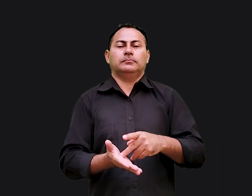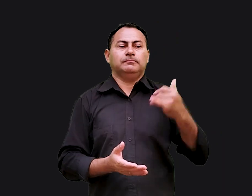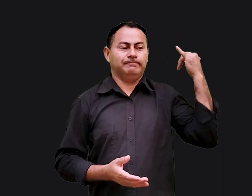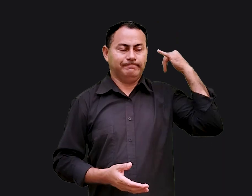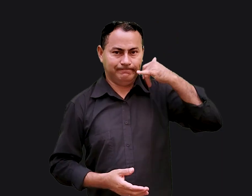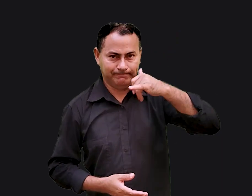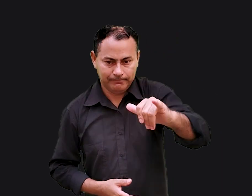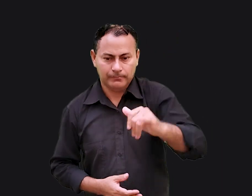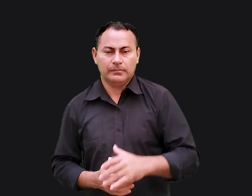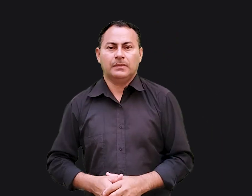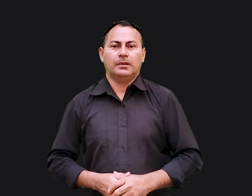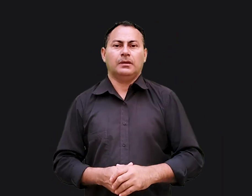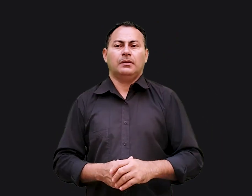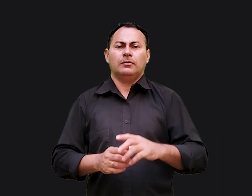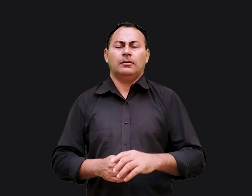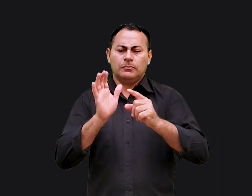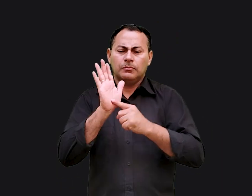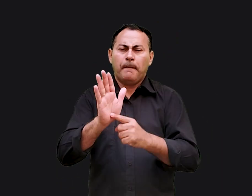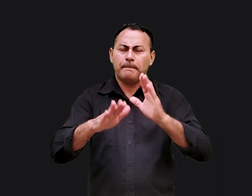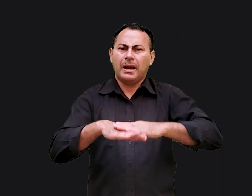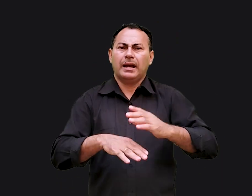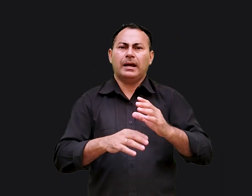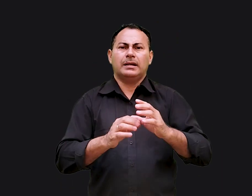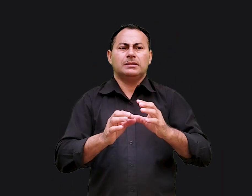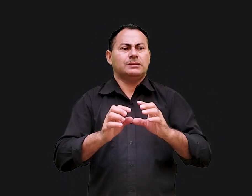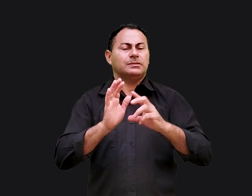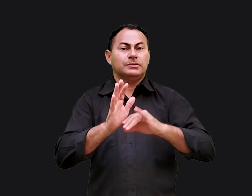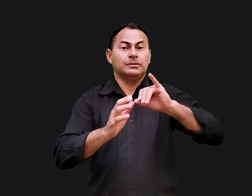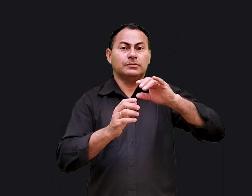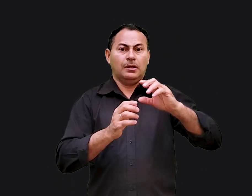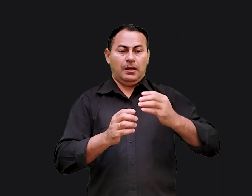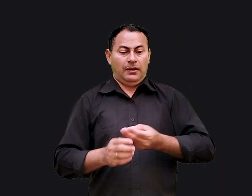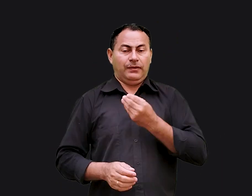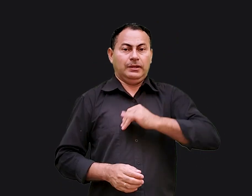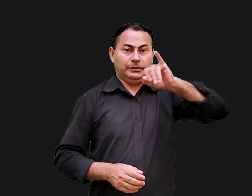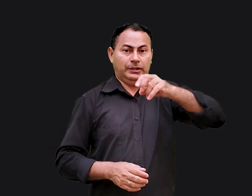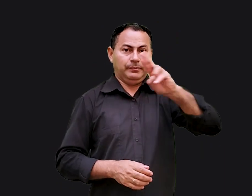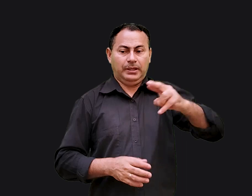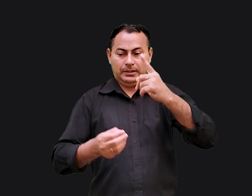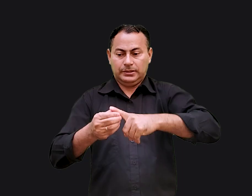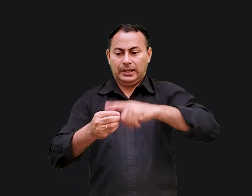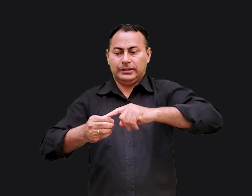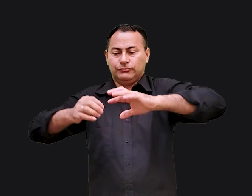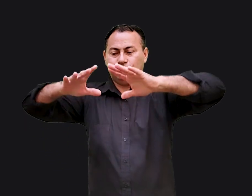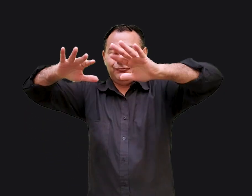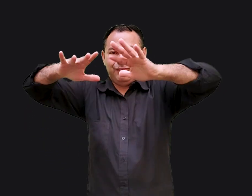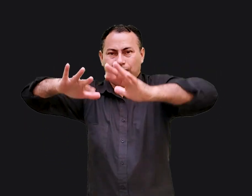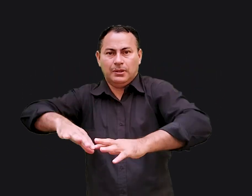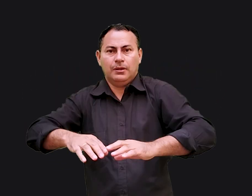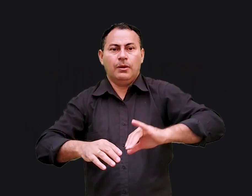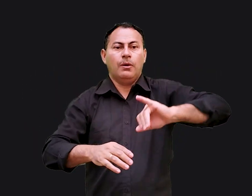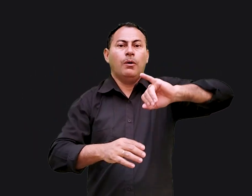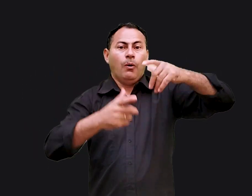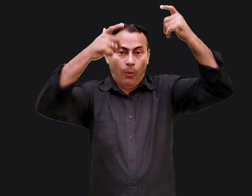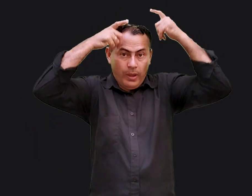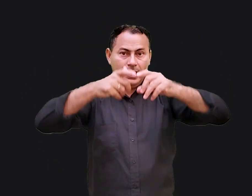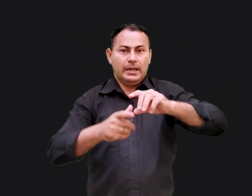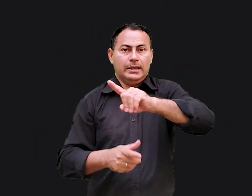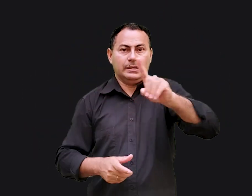verdadeiros uma das cenas mais dramáticas do livro de Jeremias é quando a cidade está sendo derrubada e o rei Zedequias